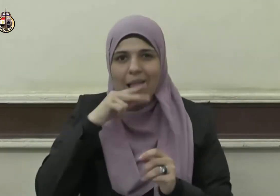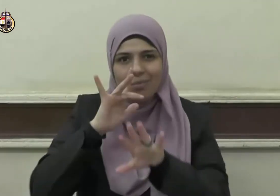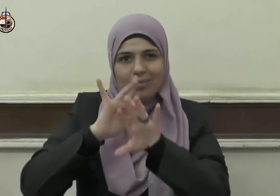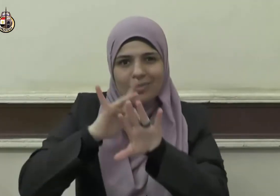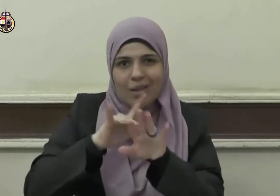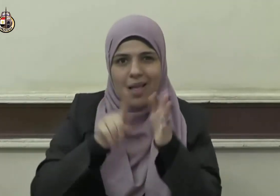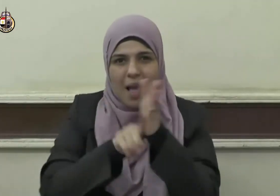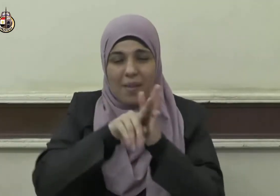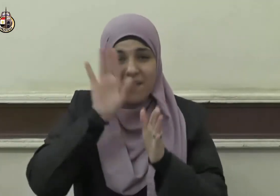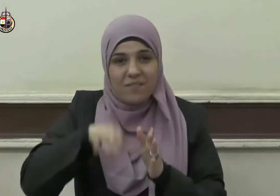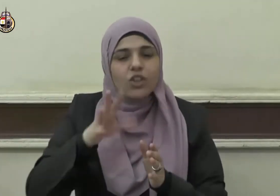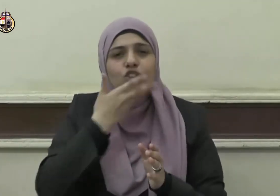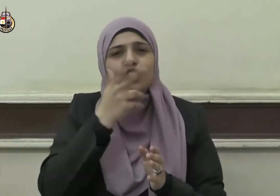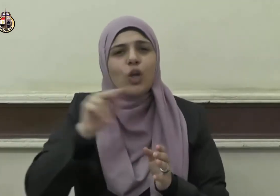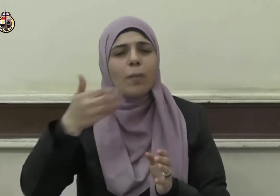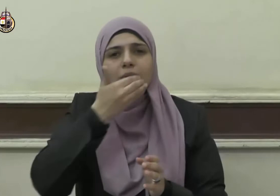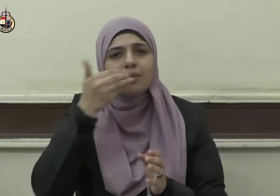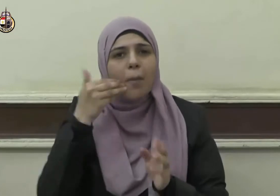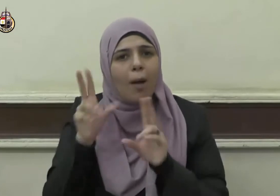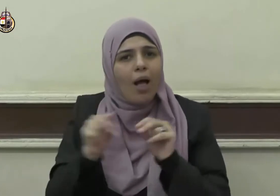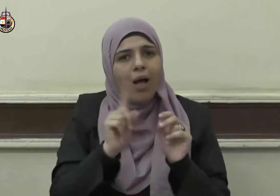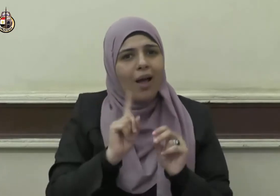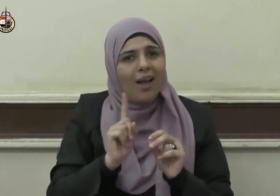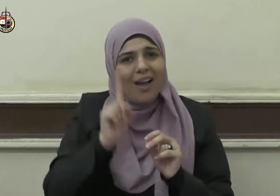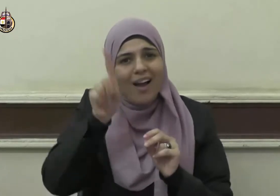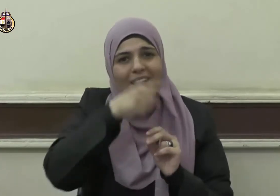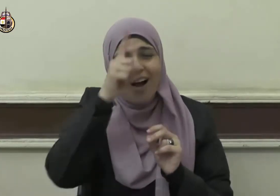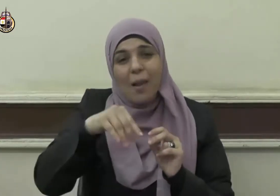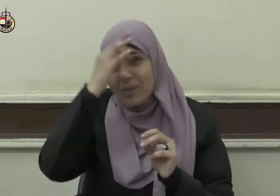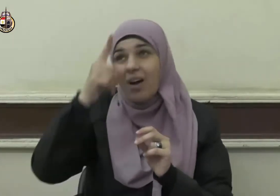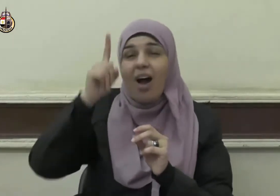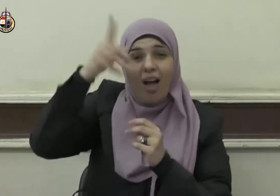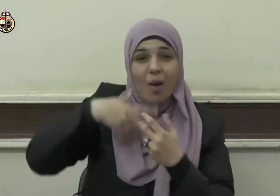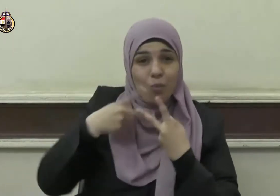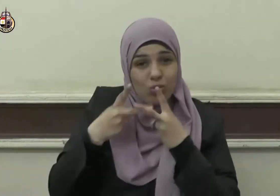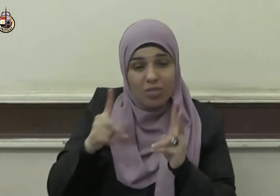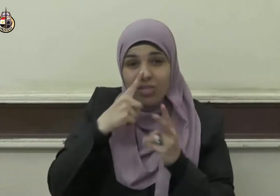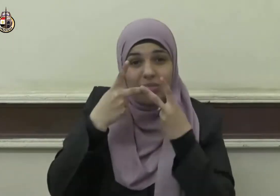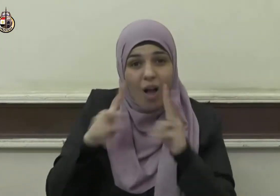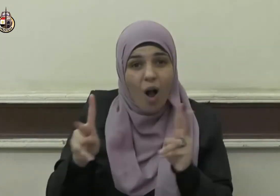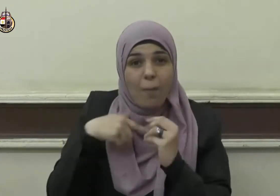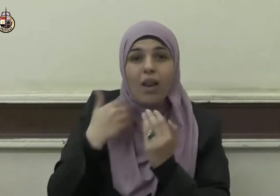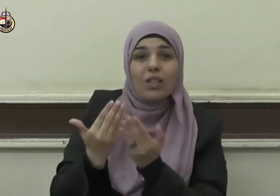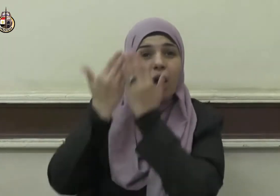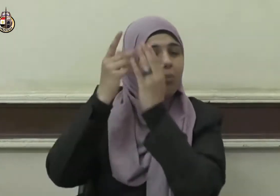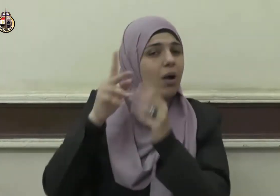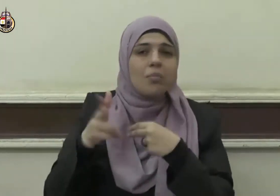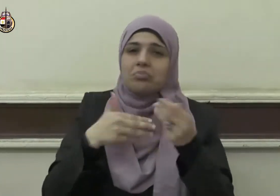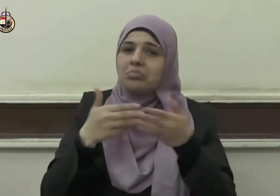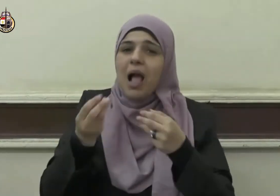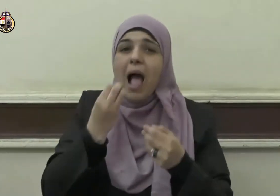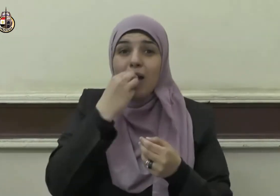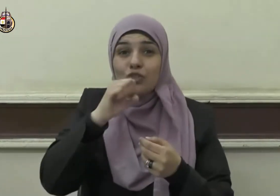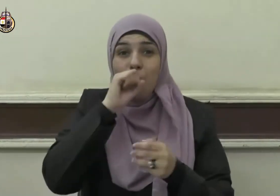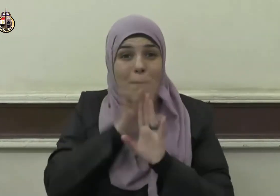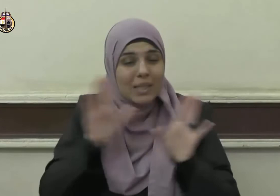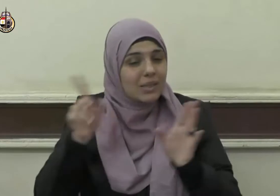به فليس لله حال في أن يدع طعامه وشرابه وقال